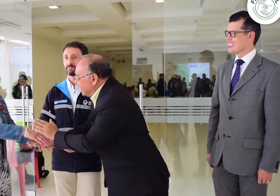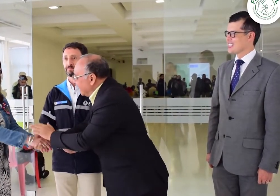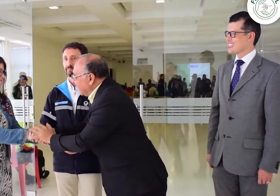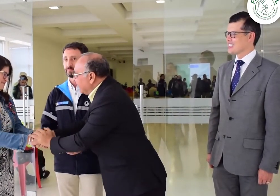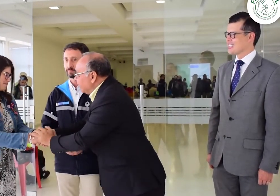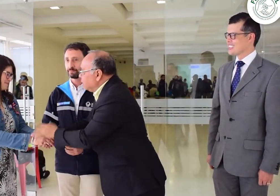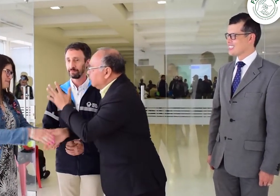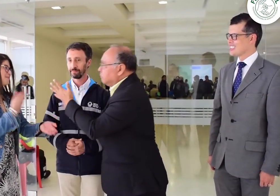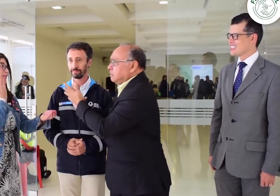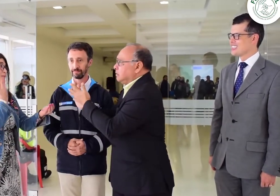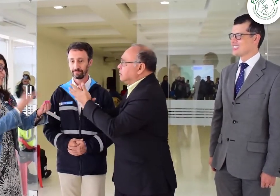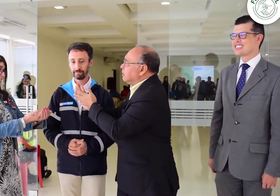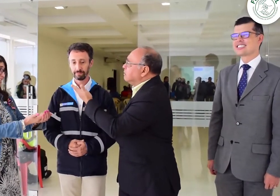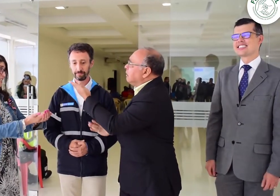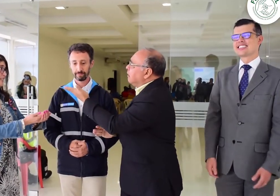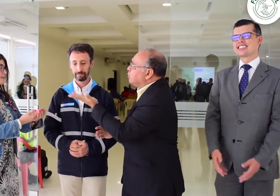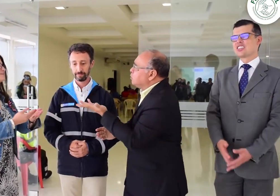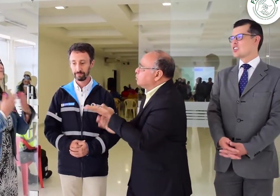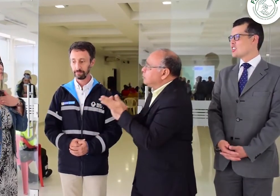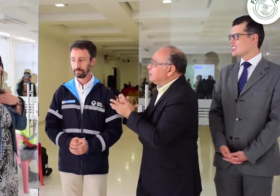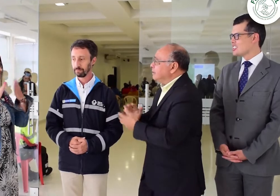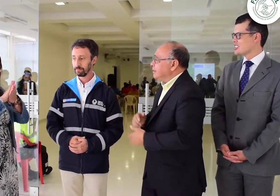Doctora Morelca, muchas gracias. ¿Cuál es su seña, Morelca?